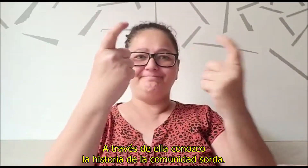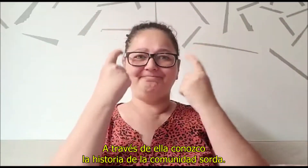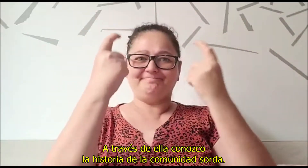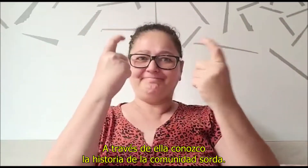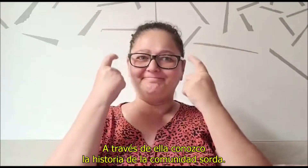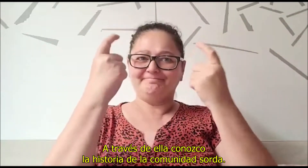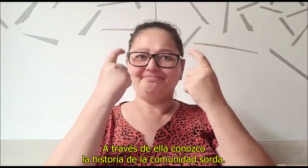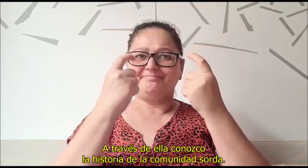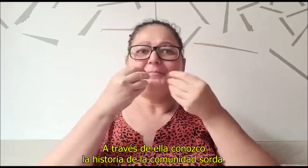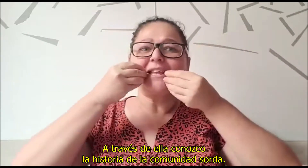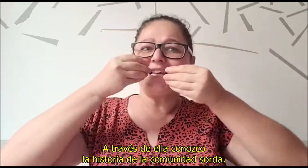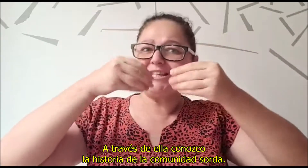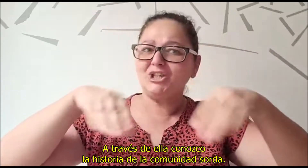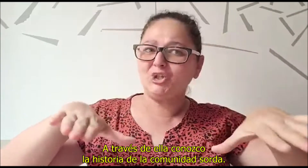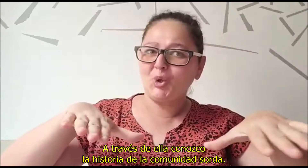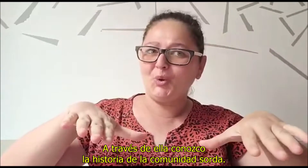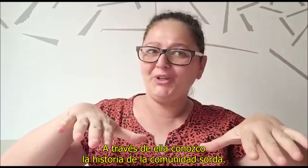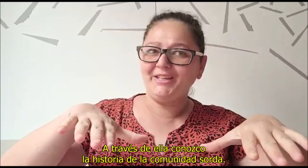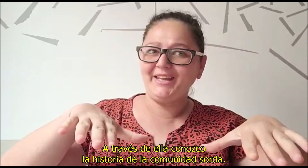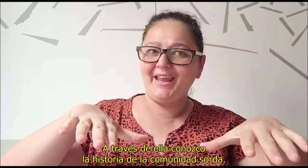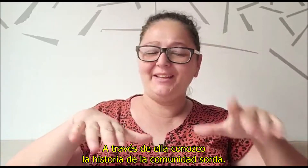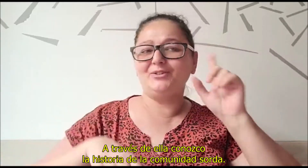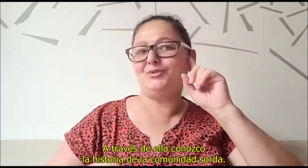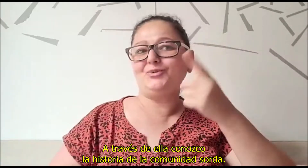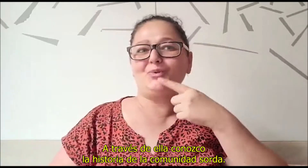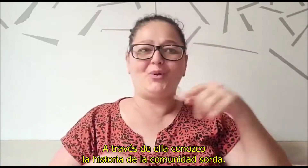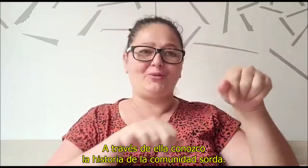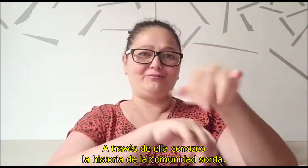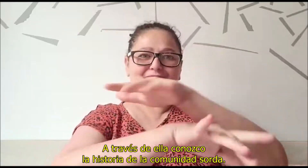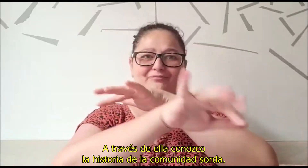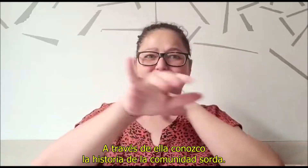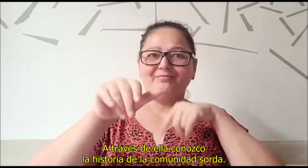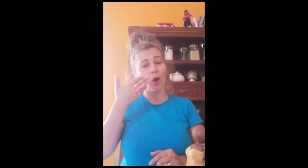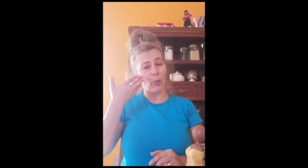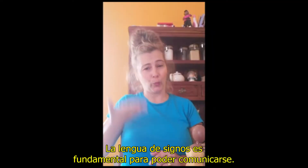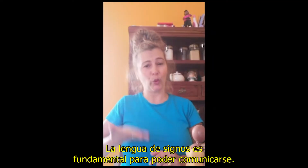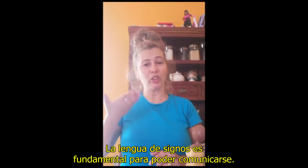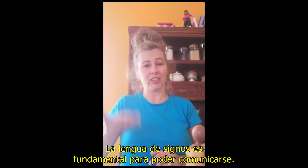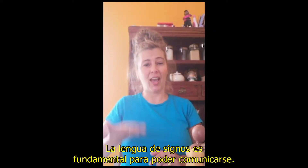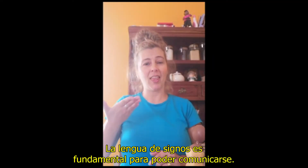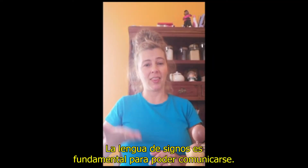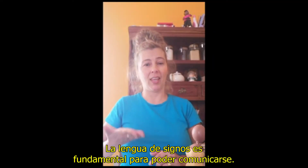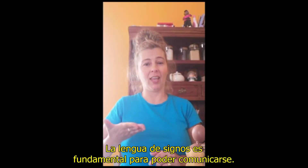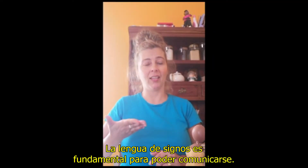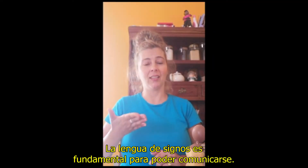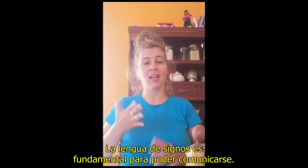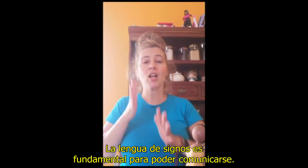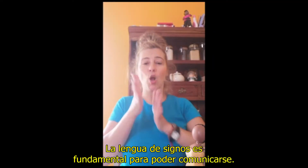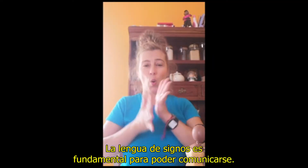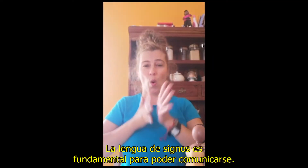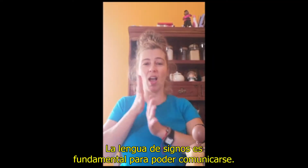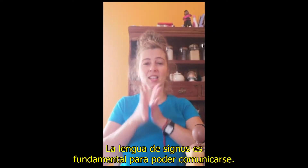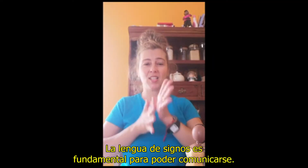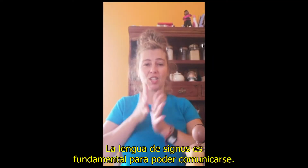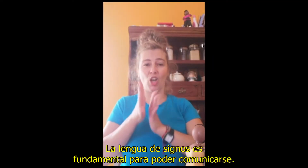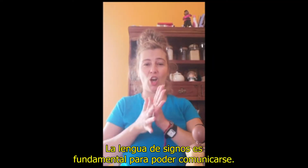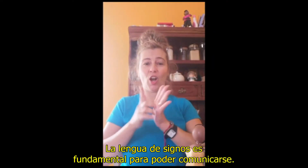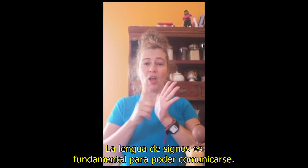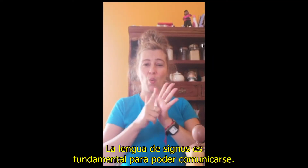conozco la historia de la comunidad sorda. La lengua de signos es fundamental